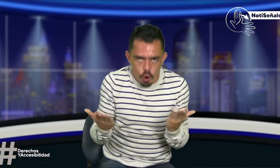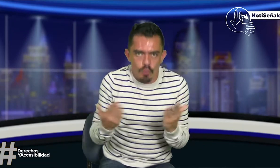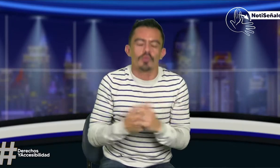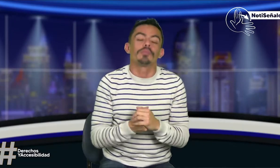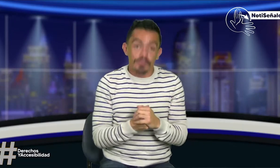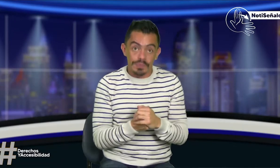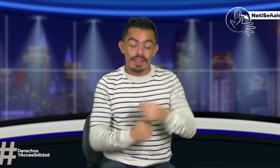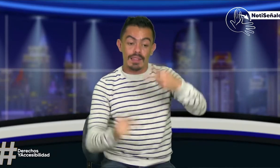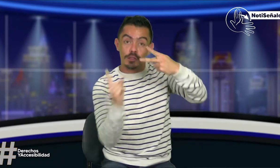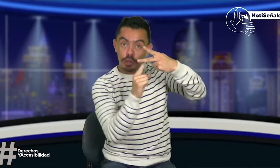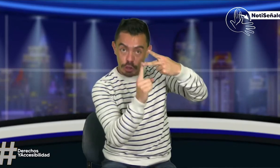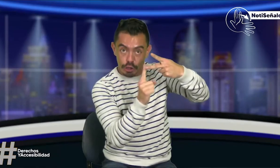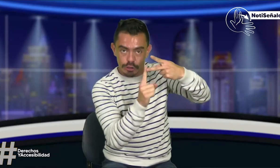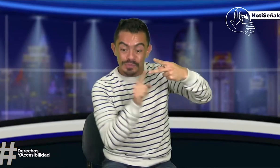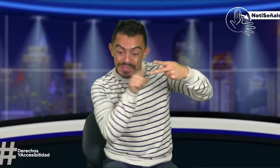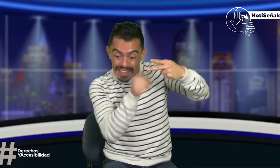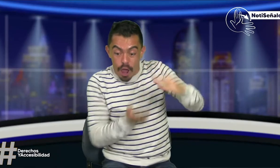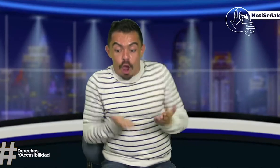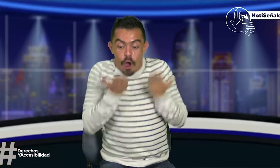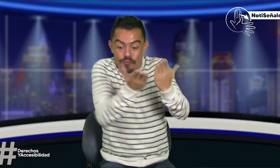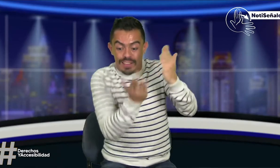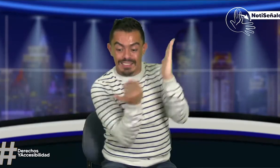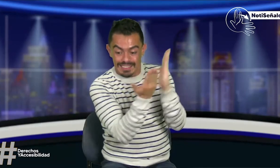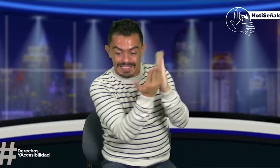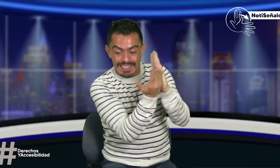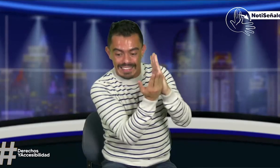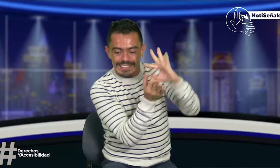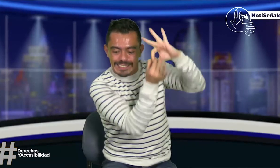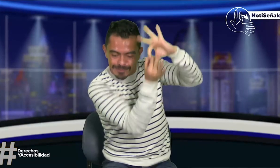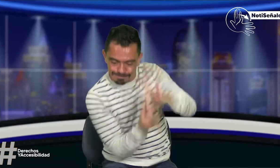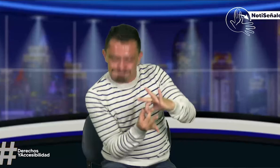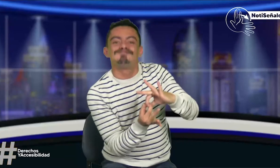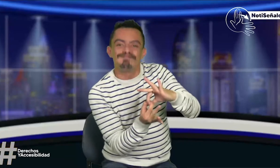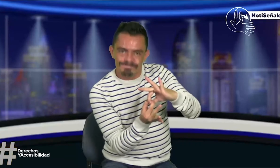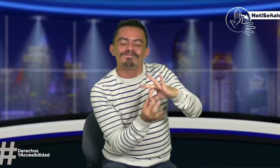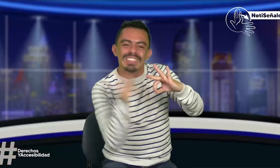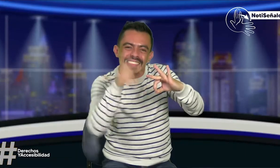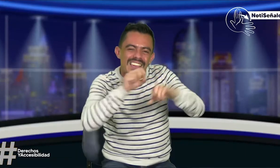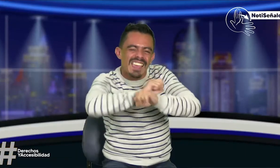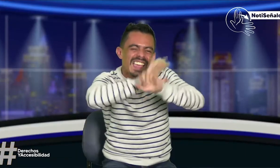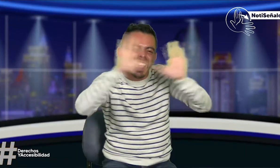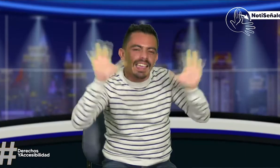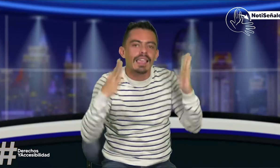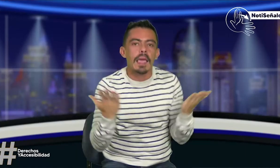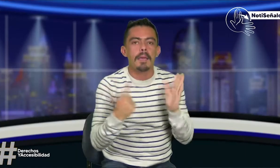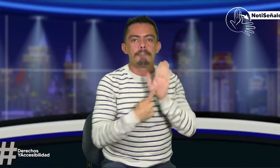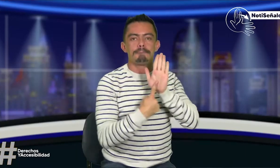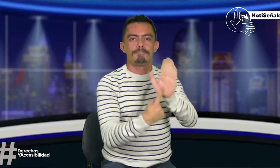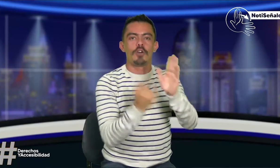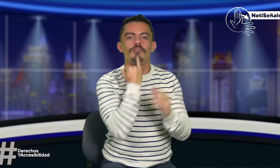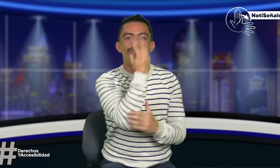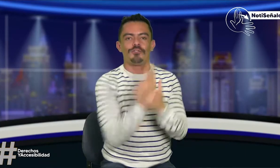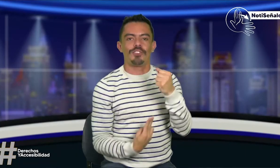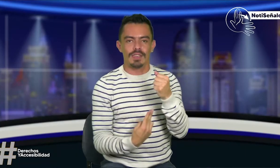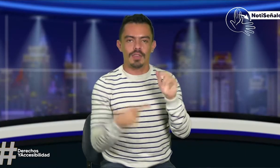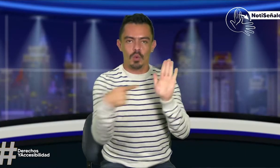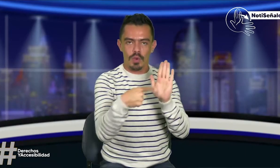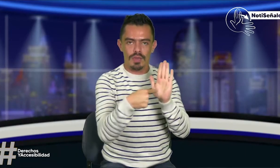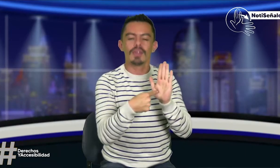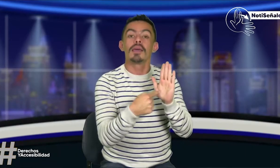dispersos, pero ¿cómo es en estos momentos? Además, también ya va a unir a la siguiente etapa de la educación. Entonces, es importante